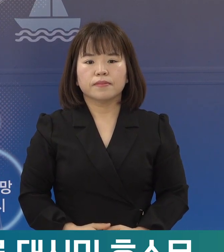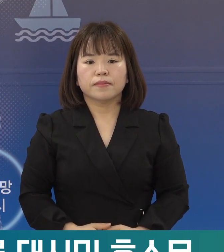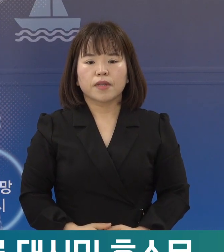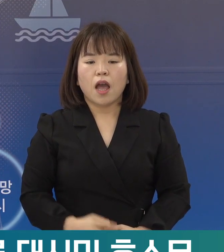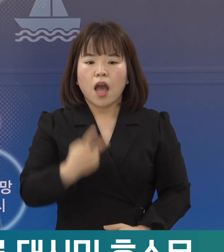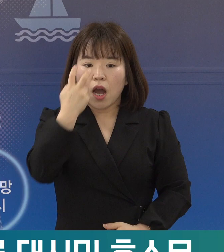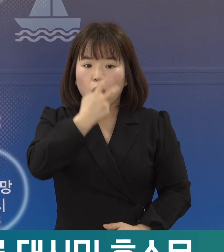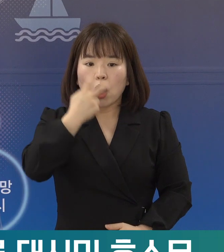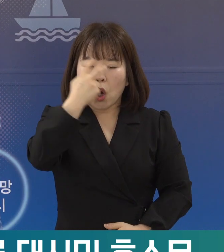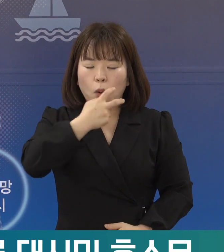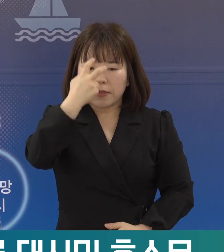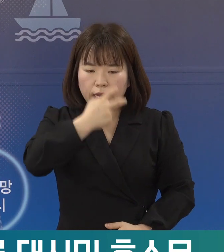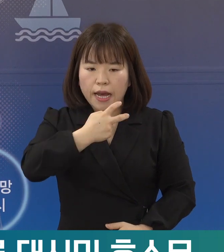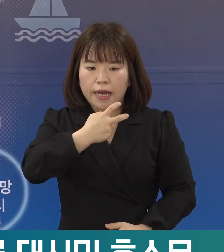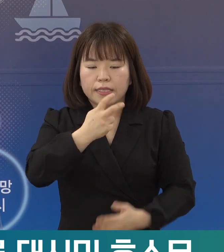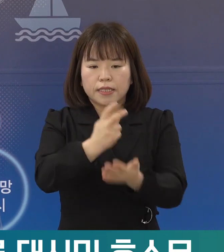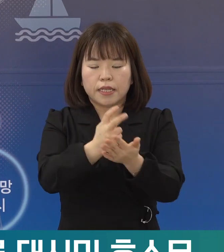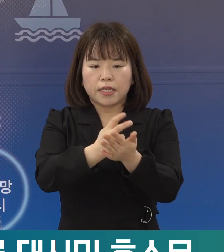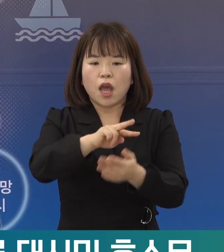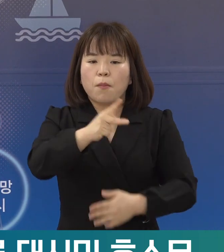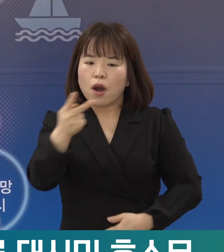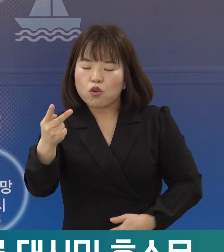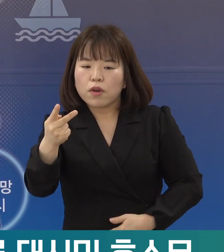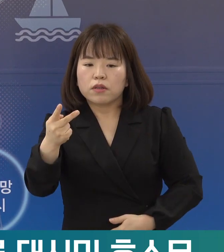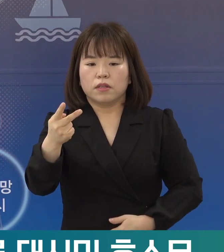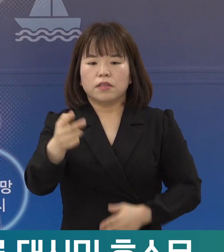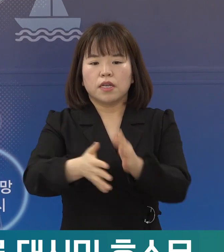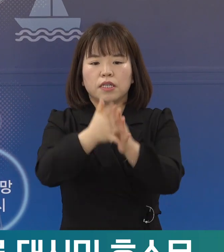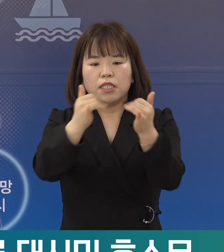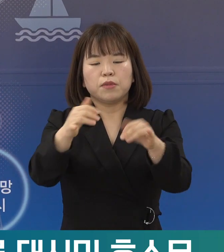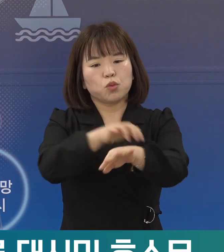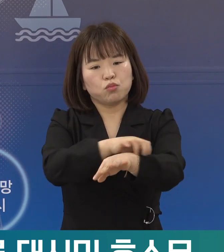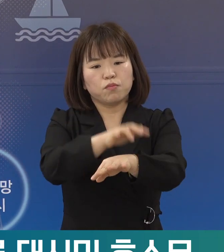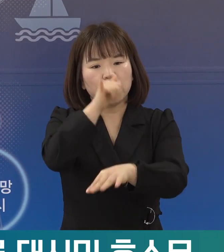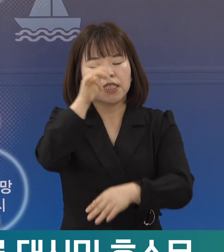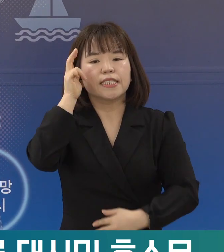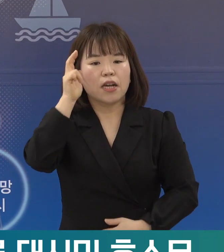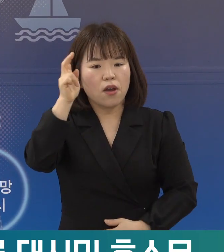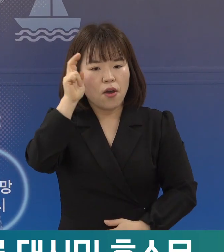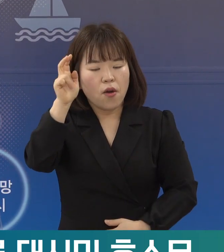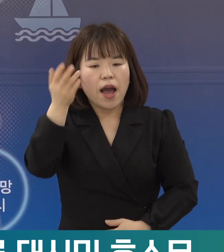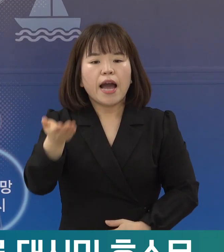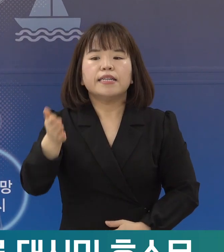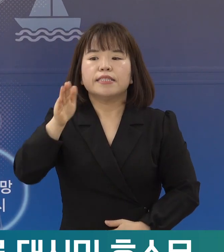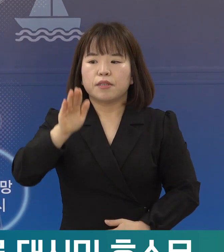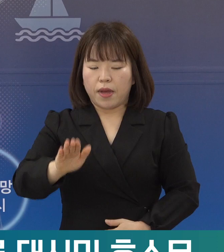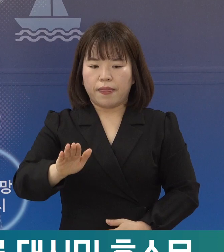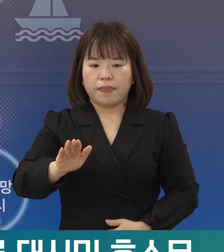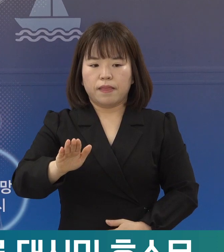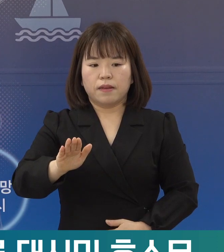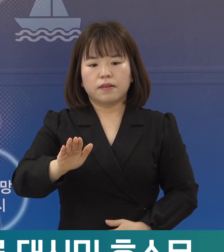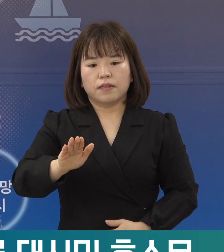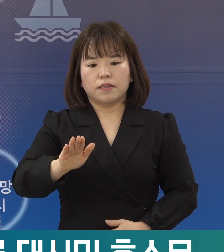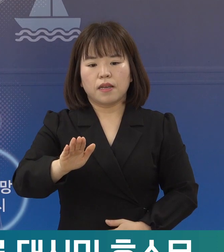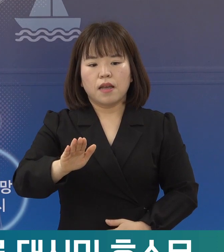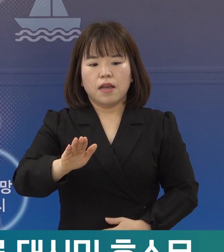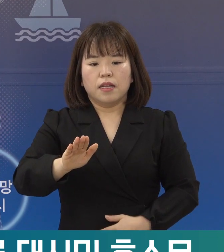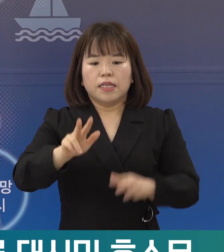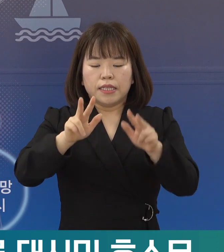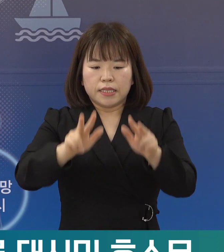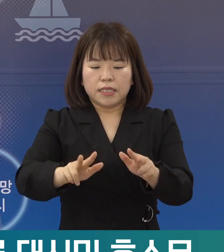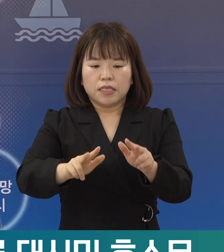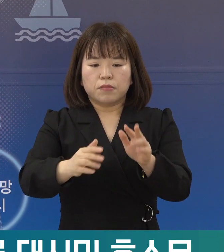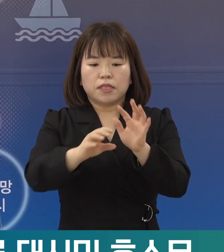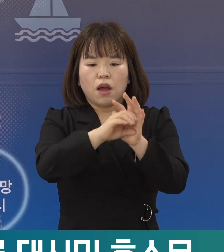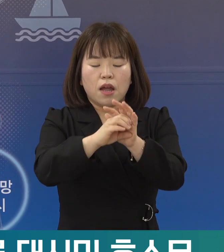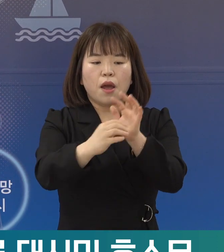진단검사체제 전환이 시민들에게 다소 불편을 초래할 수도 있습니다만, 한정된 방역과 의료자원을